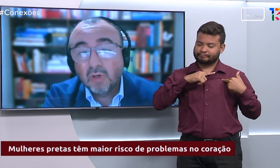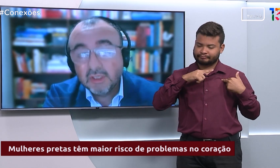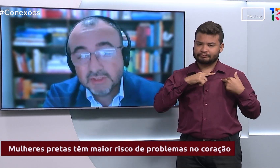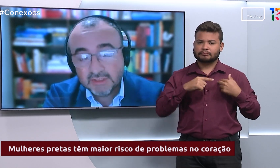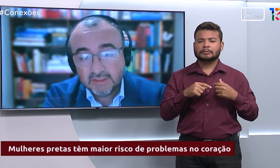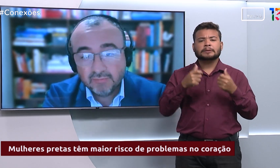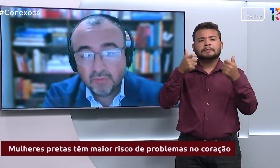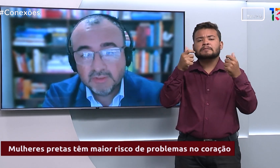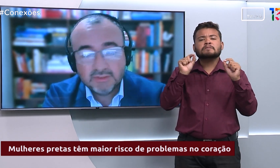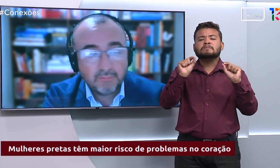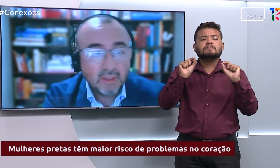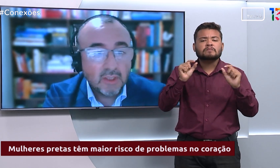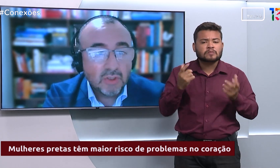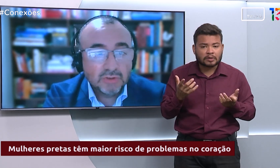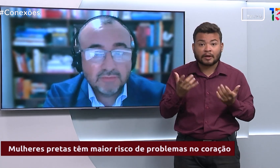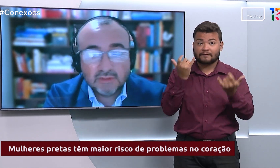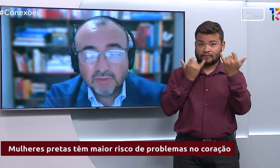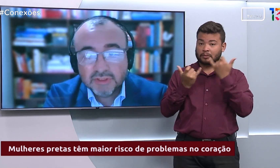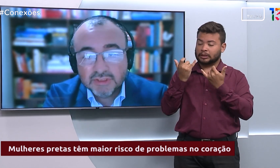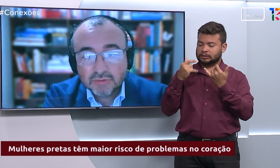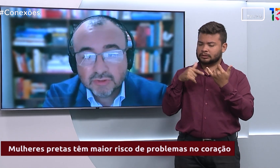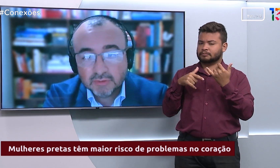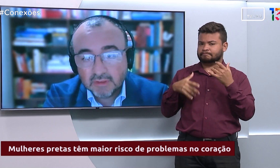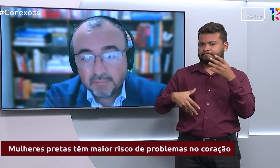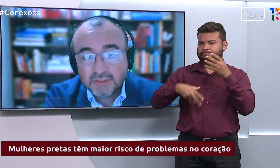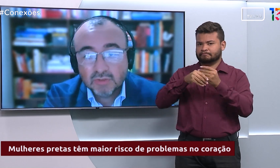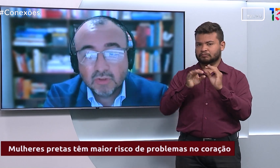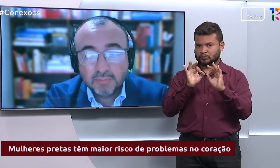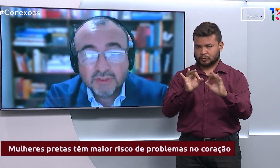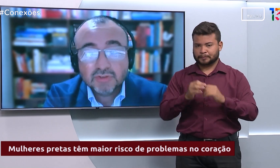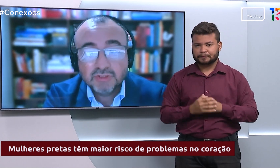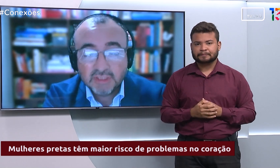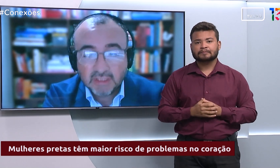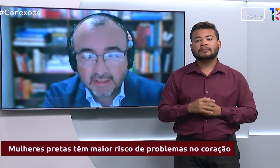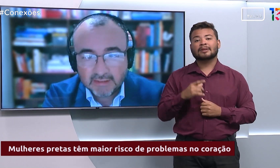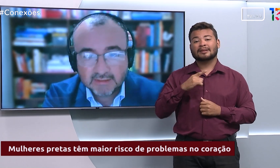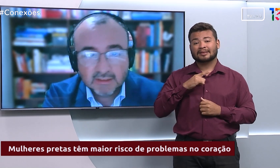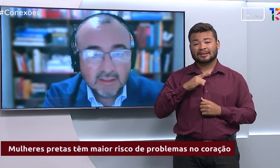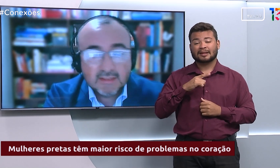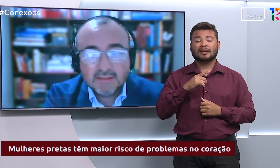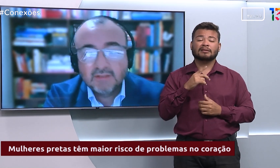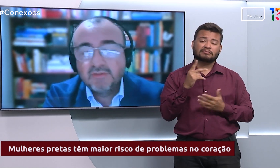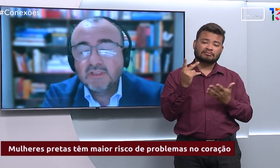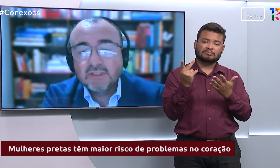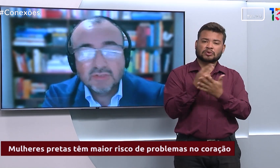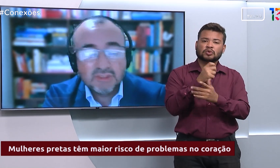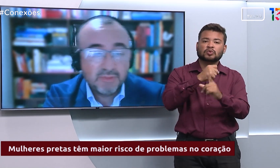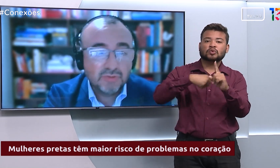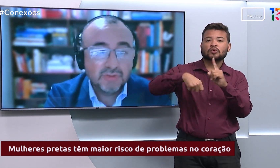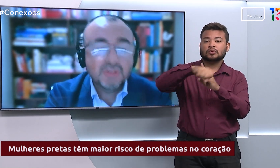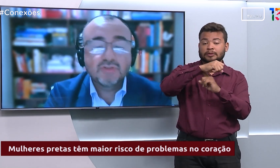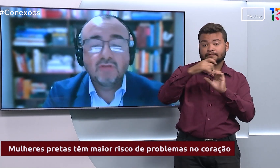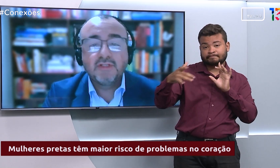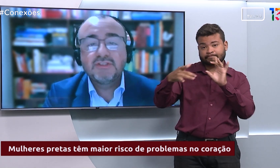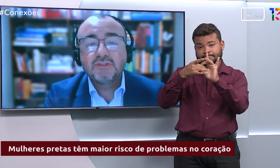suporte a essa informação. Os fatores riscos psicosociais, o que significa isso? São as pessoas que sofrem de